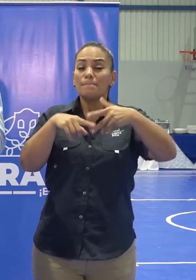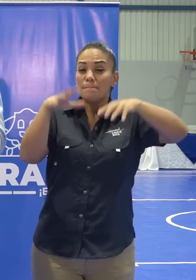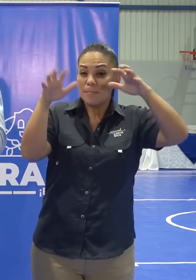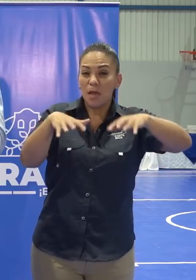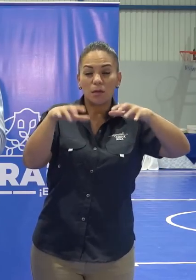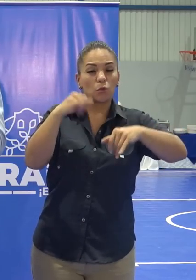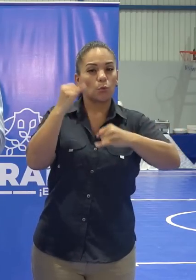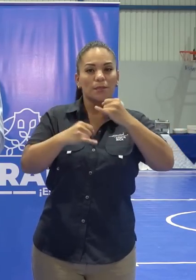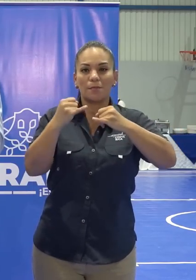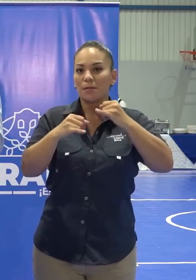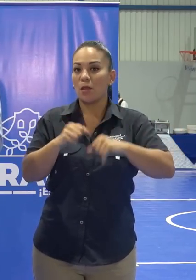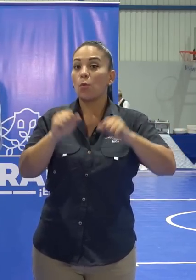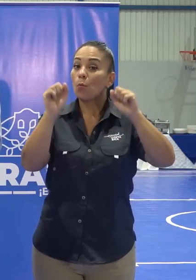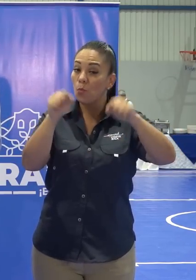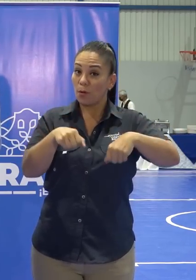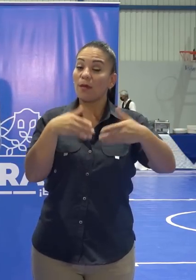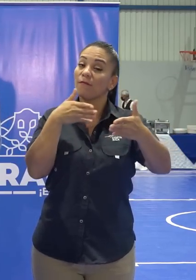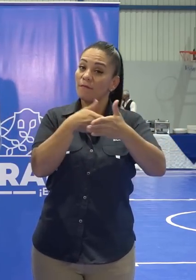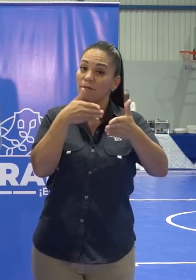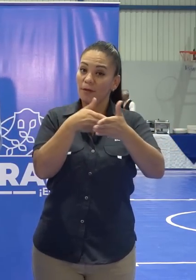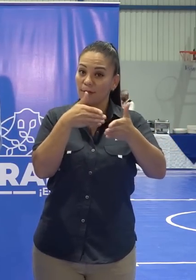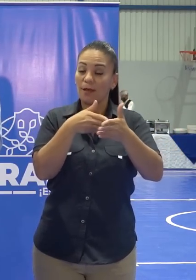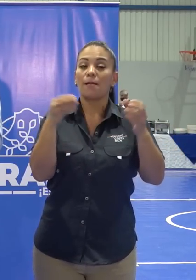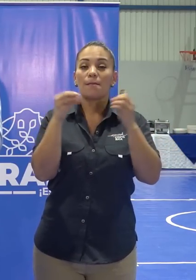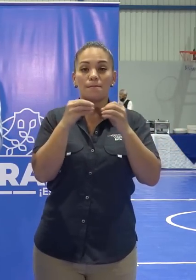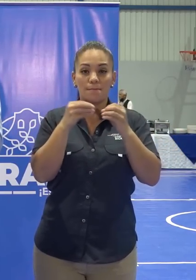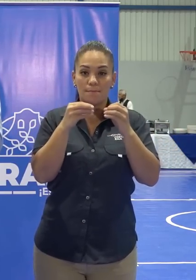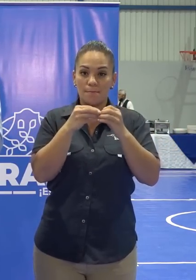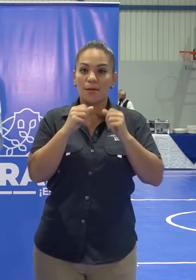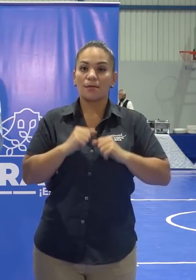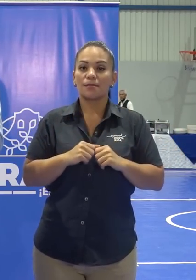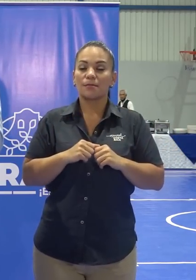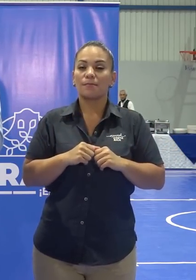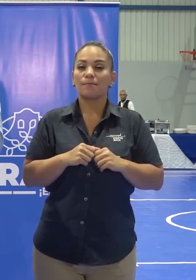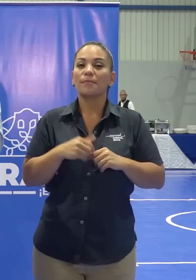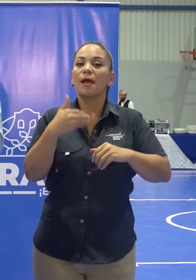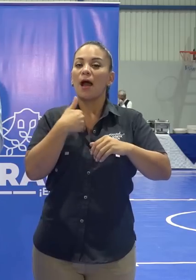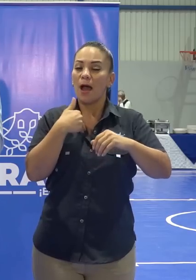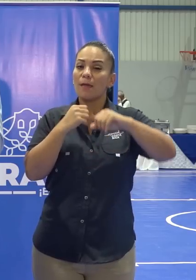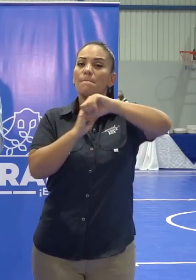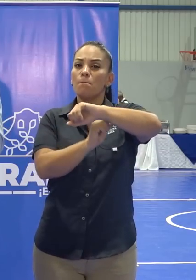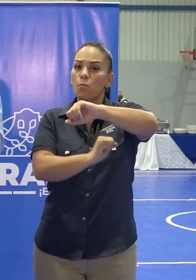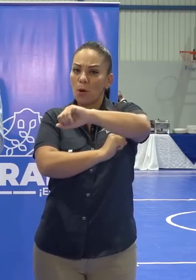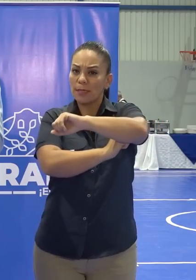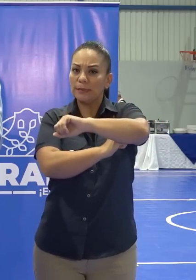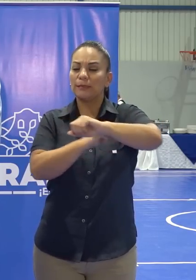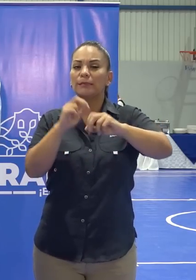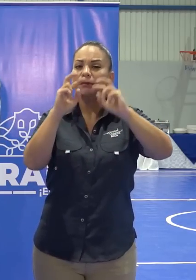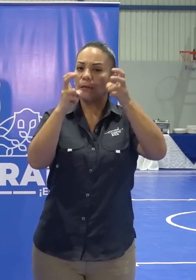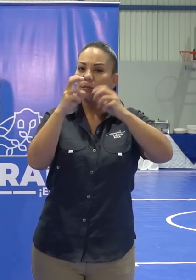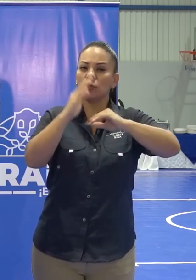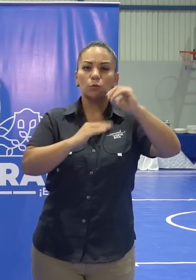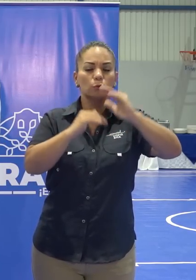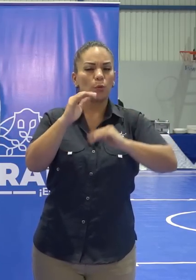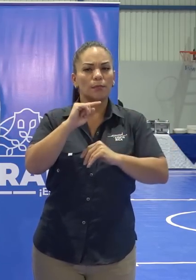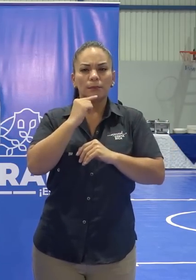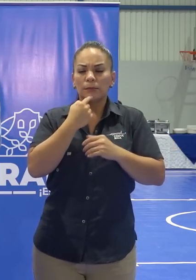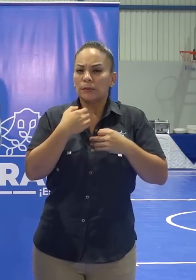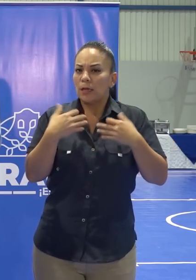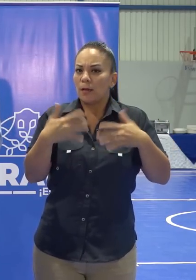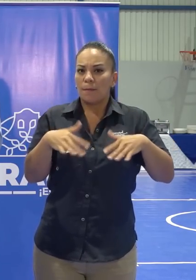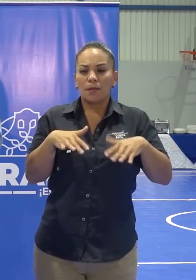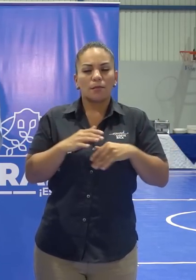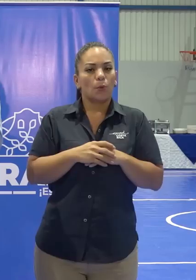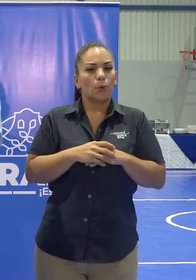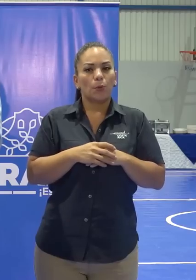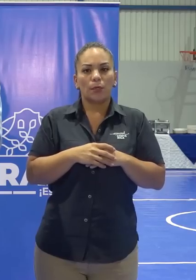no termina, puede dejar muchísimos daños. Hay puentes con temas estructurales severos que ya